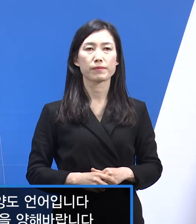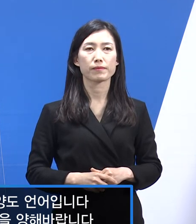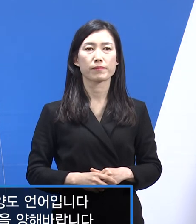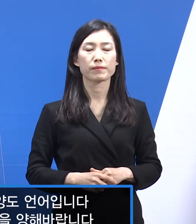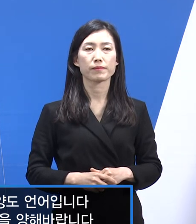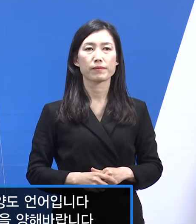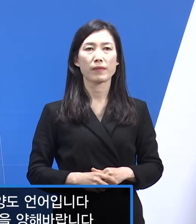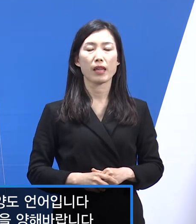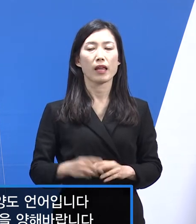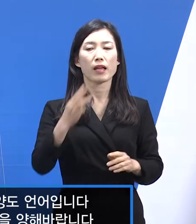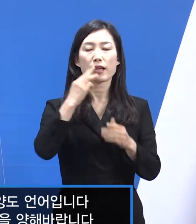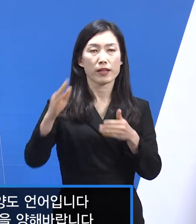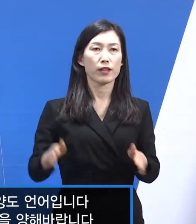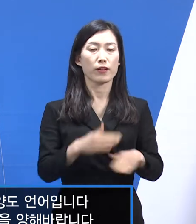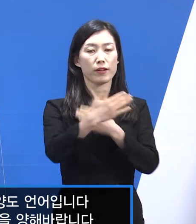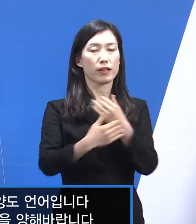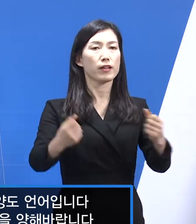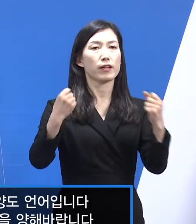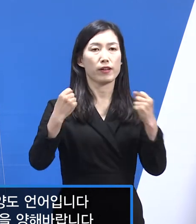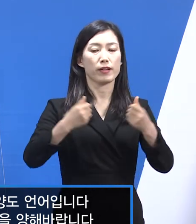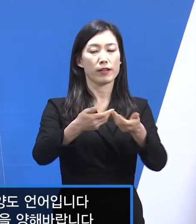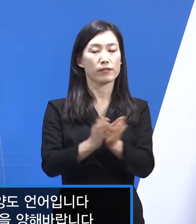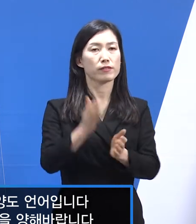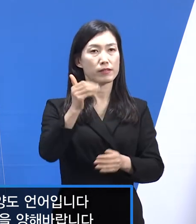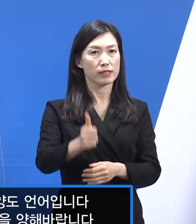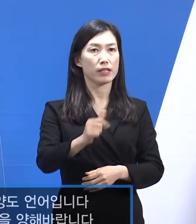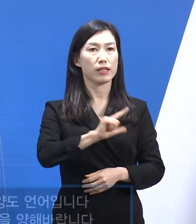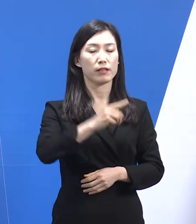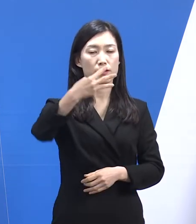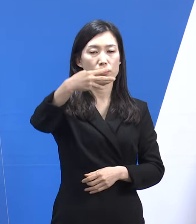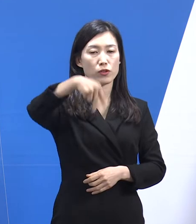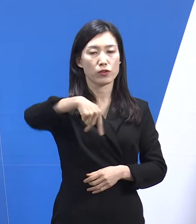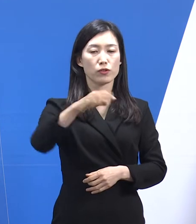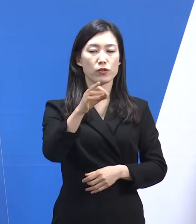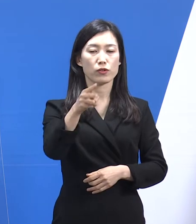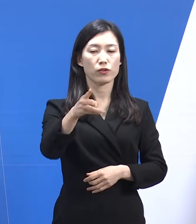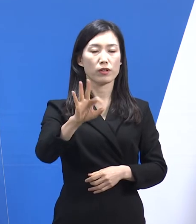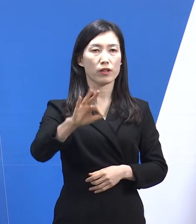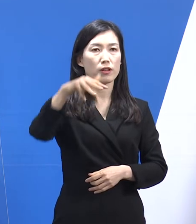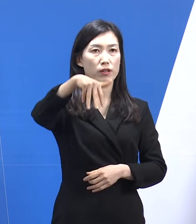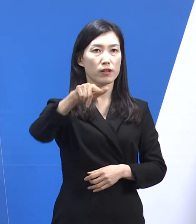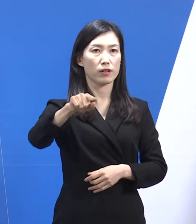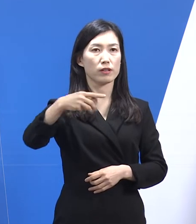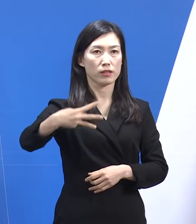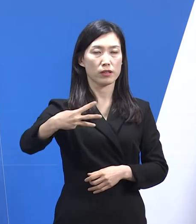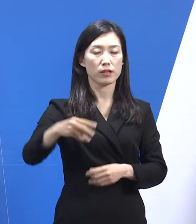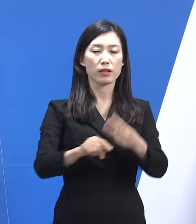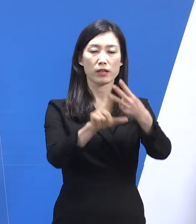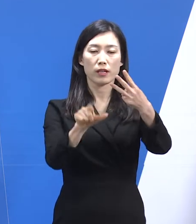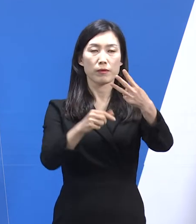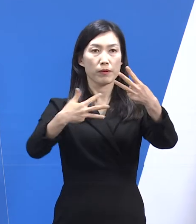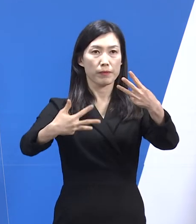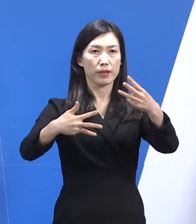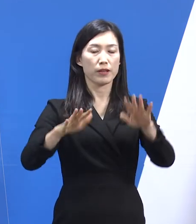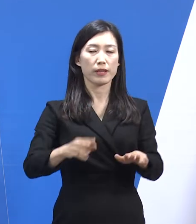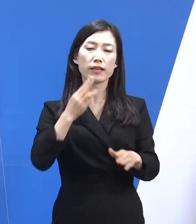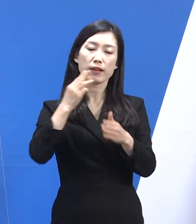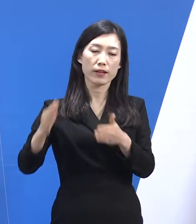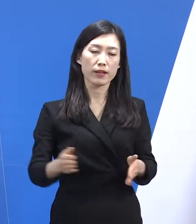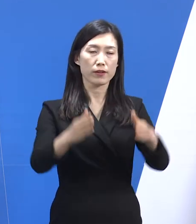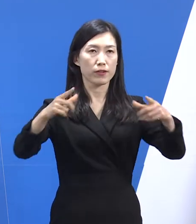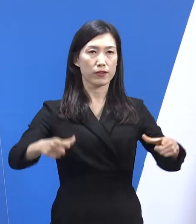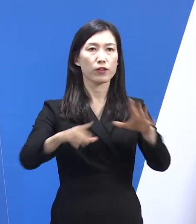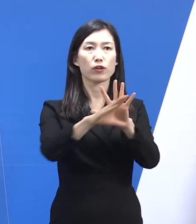안녕하십니까. 경기도 보건건강국장 류 영철입니다. 3월 8일 화요일 경기도 코로나19 대응 정례 기자회견을